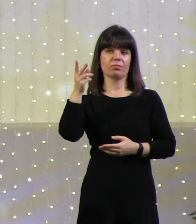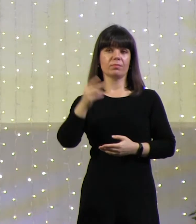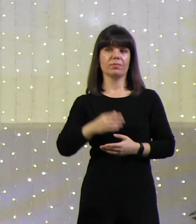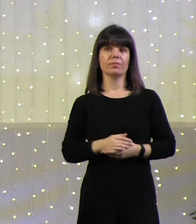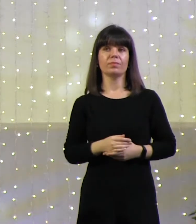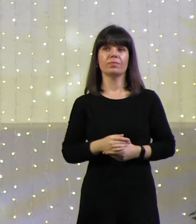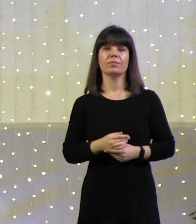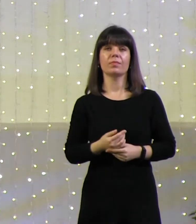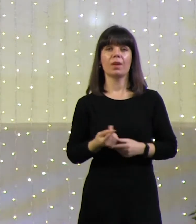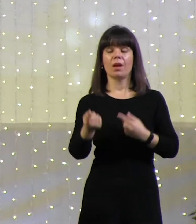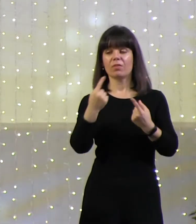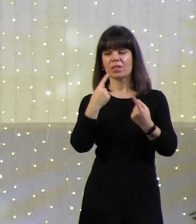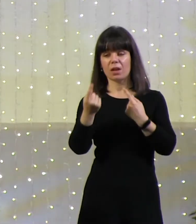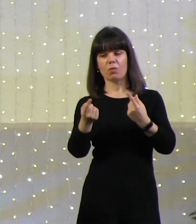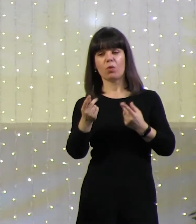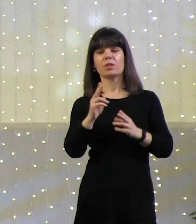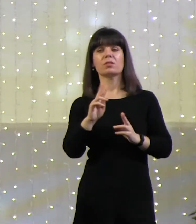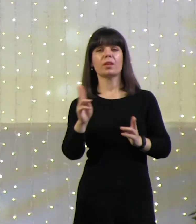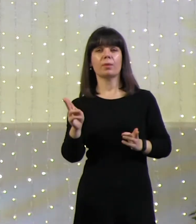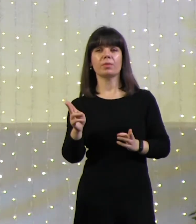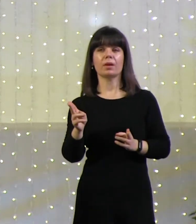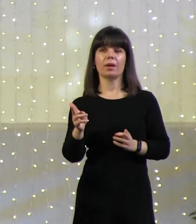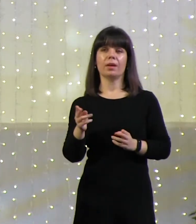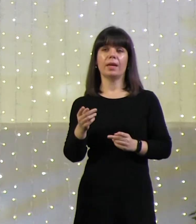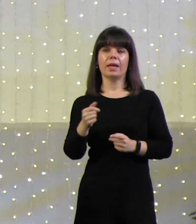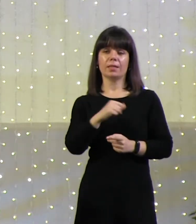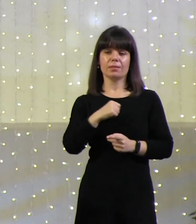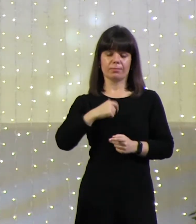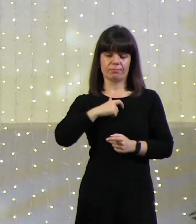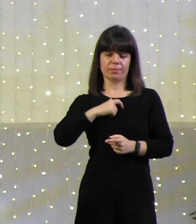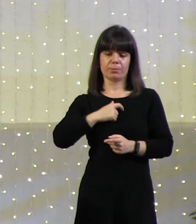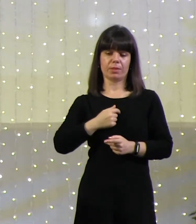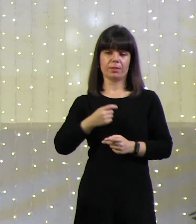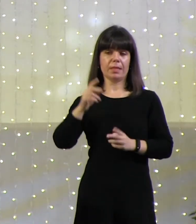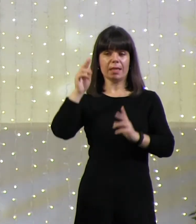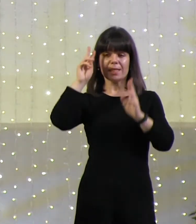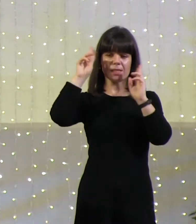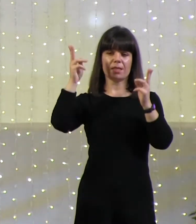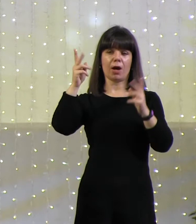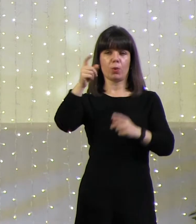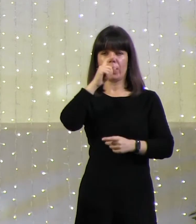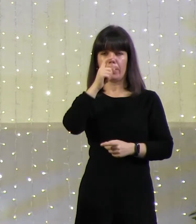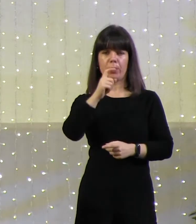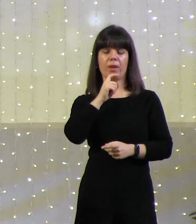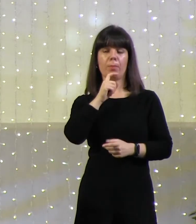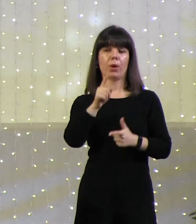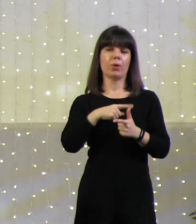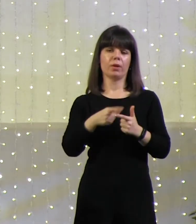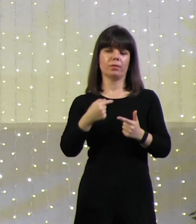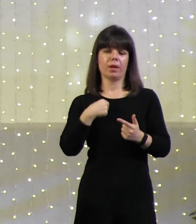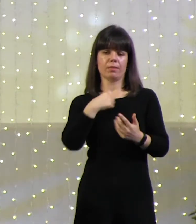вслух, или в разговоре с кем-то, или «не понимаю», или «я запутался»,